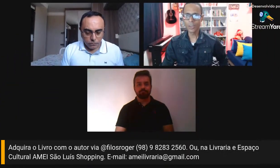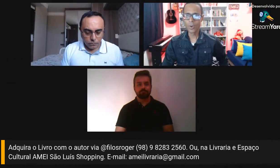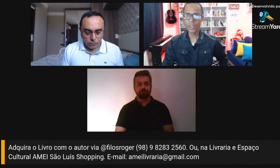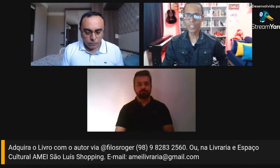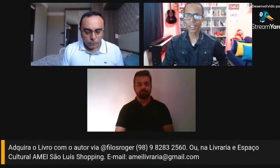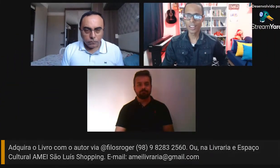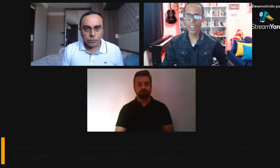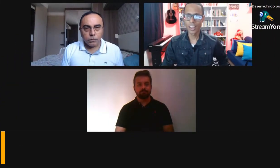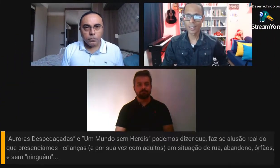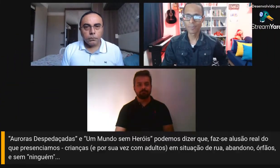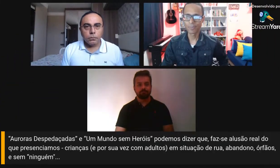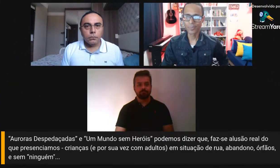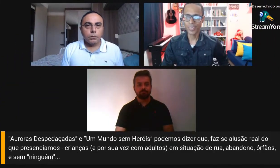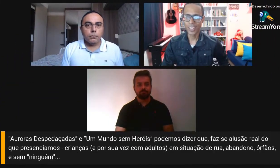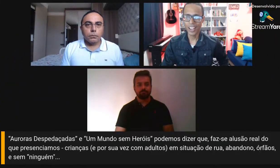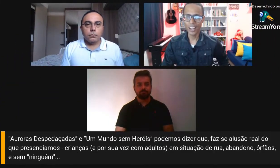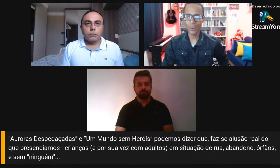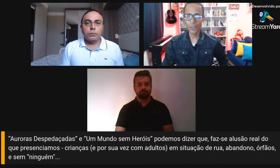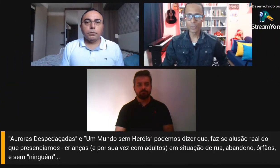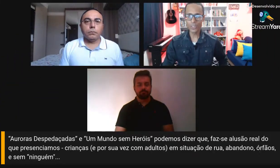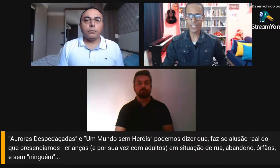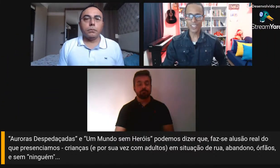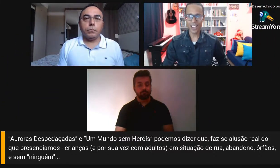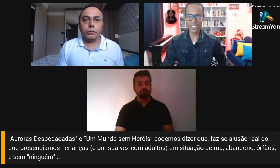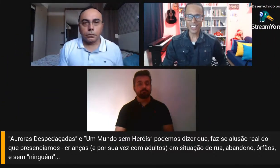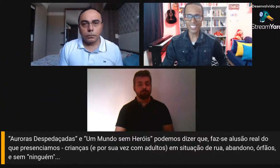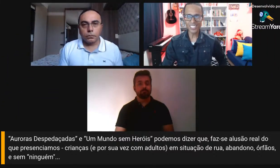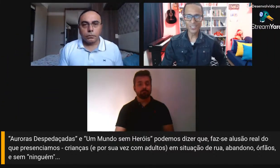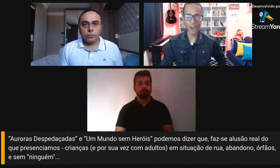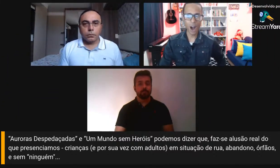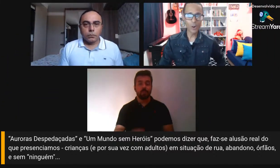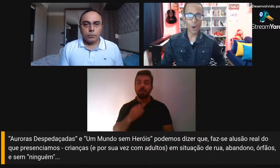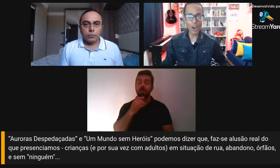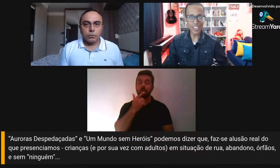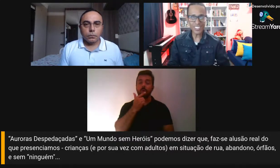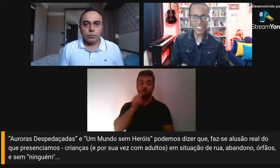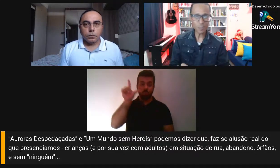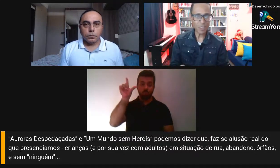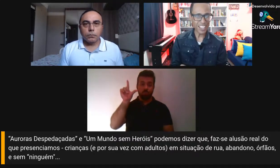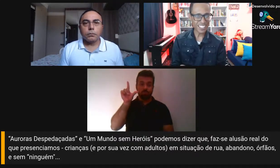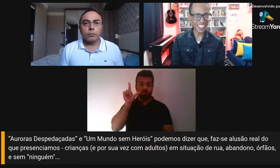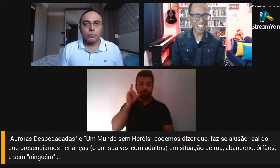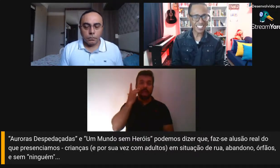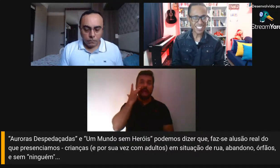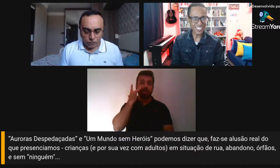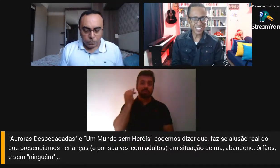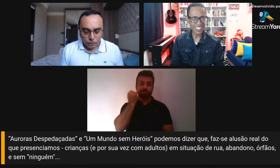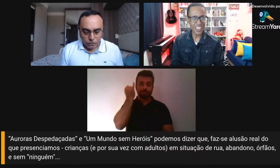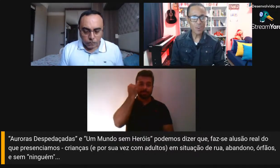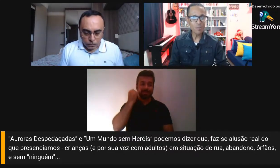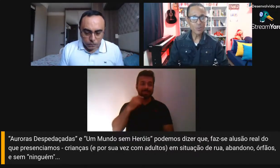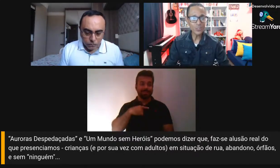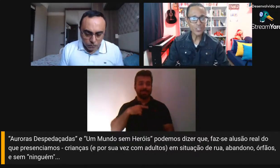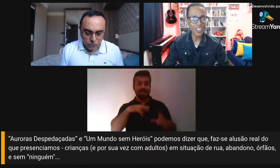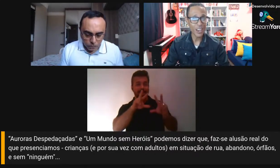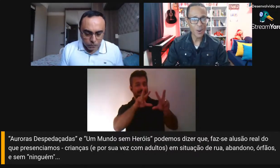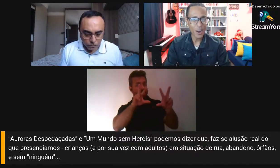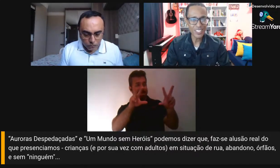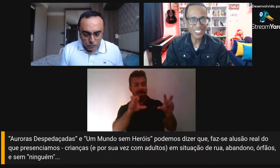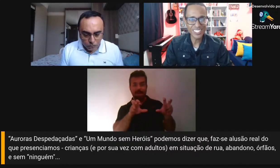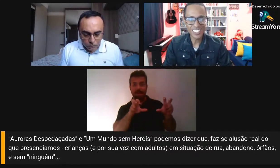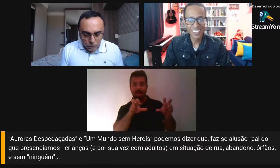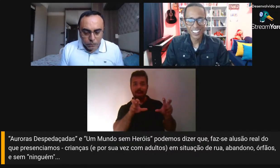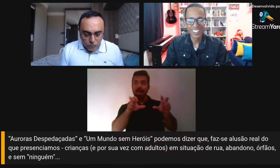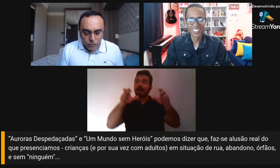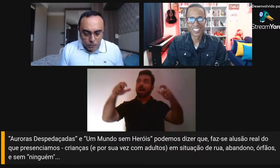Outra coisa, quando você traz ali no auroras despedaçadas e um mundo sem